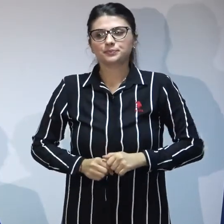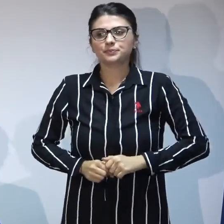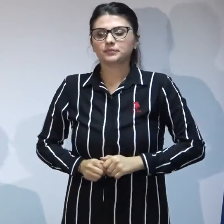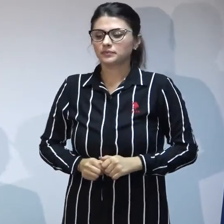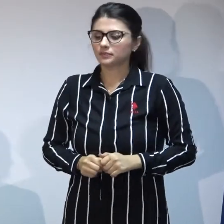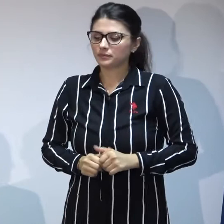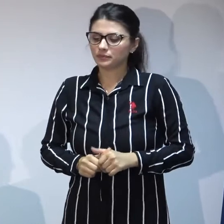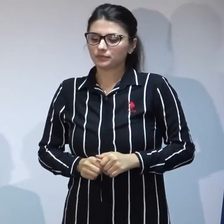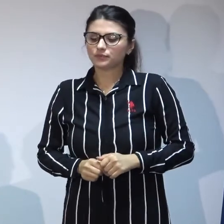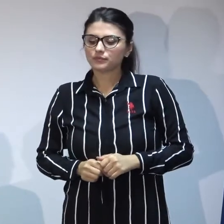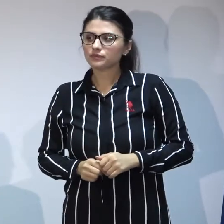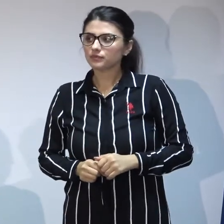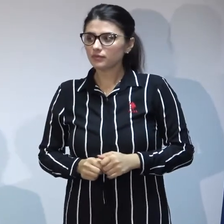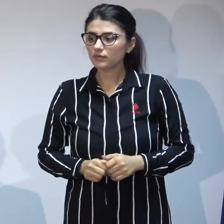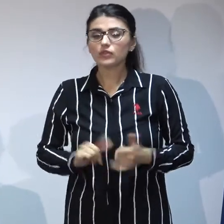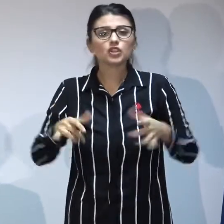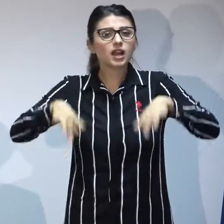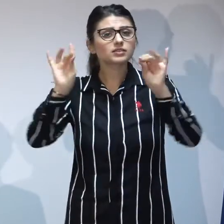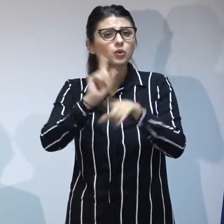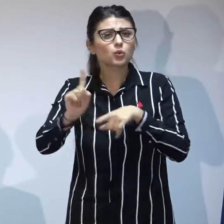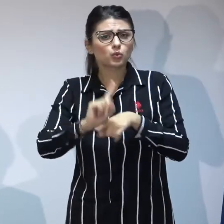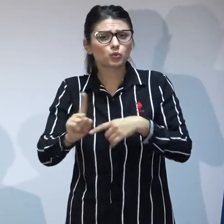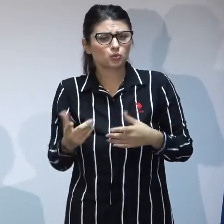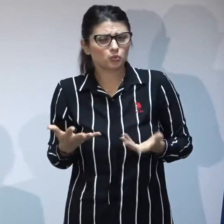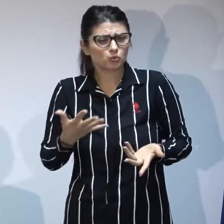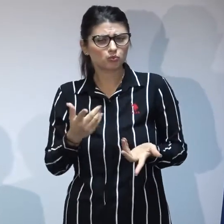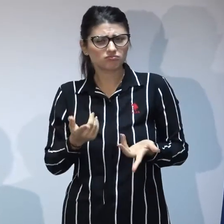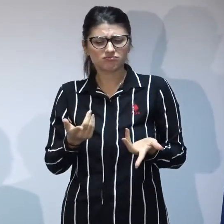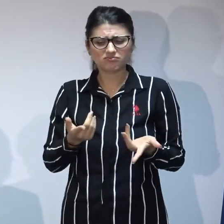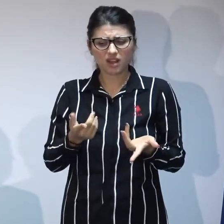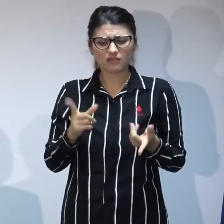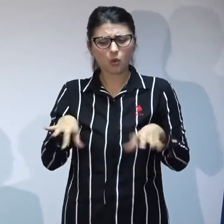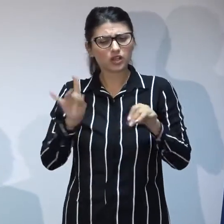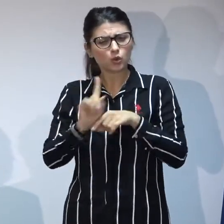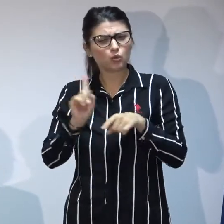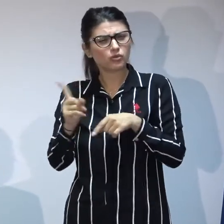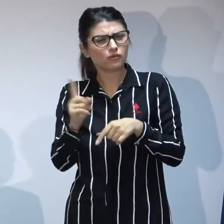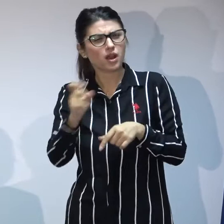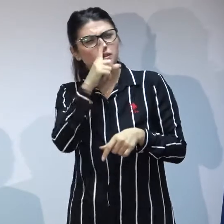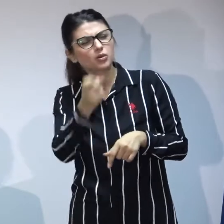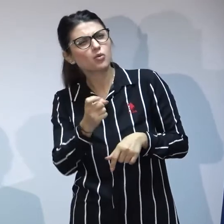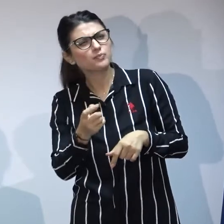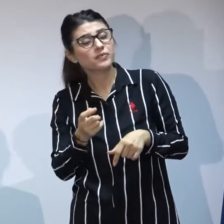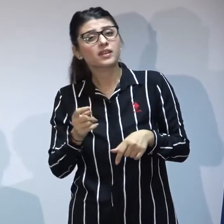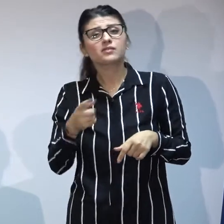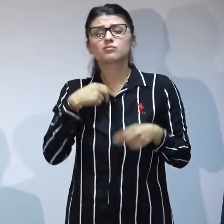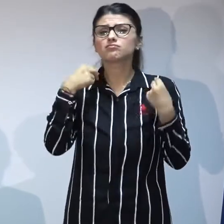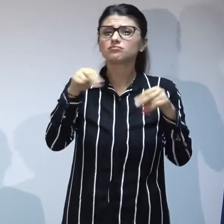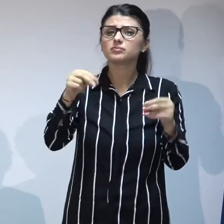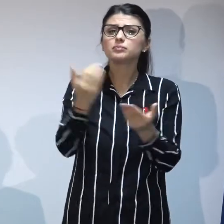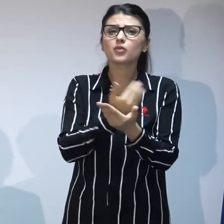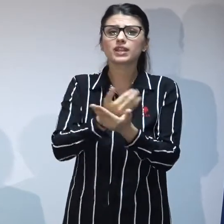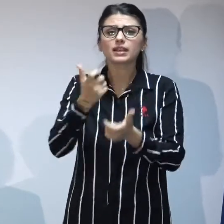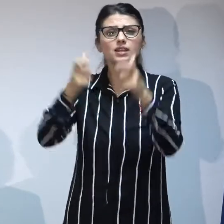care nu sunt deloc în regulă și o să vă dau un exemplu. O să vreau să vă povestesc despre situația de la